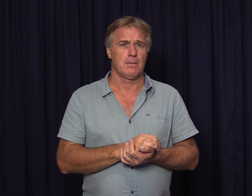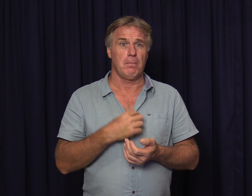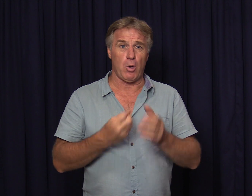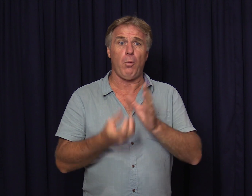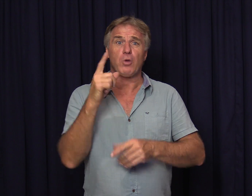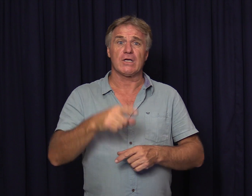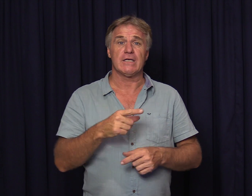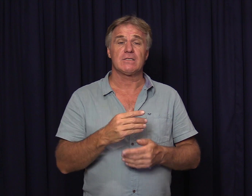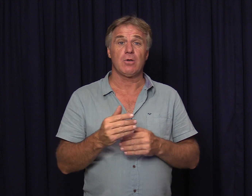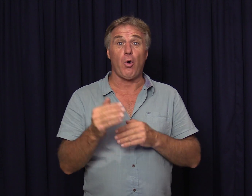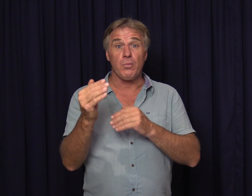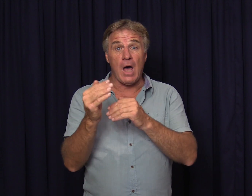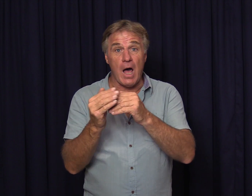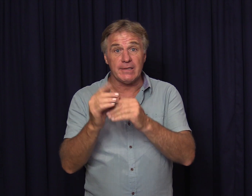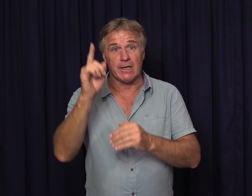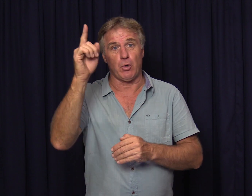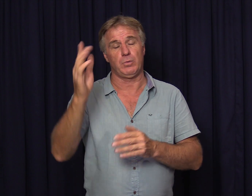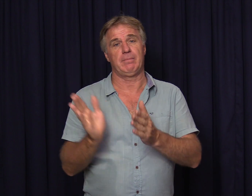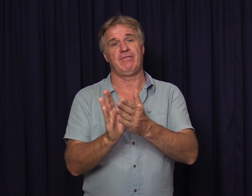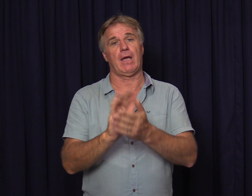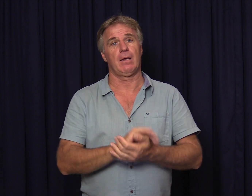my oplossing is om nader aan hom te beweeg